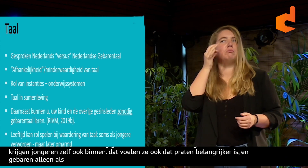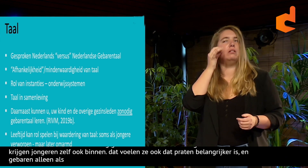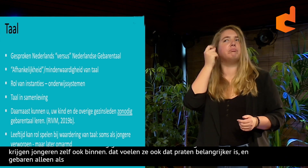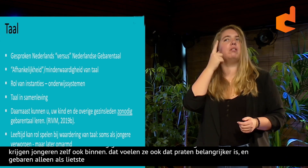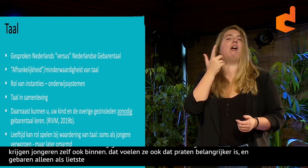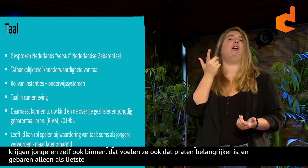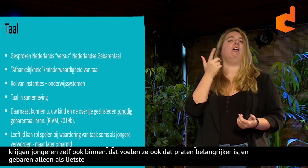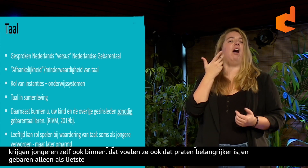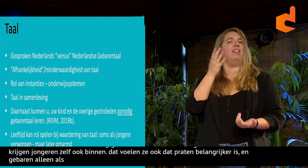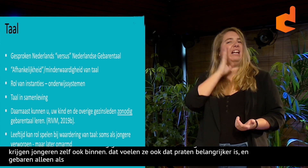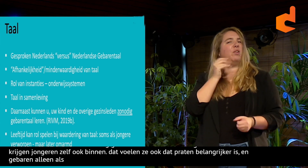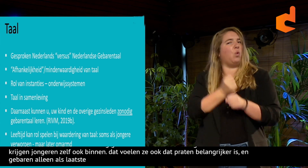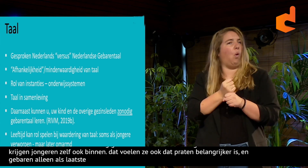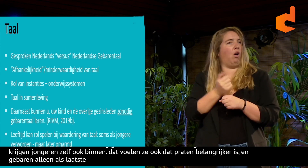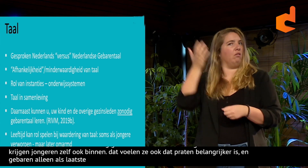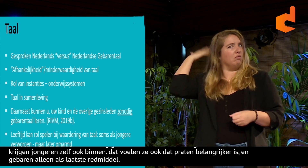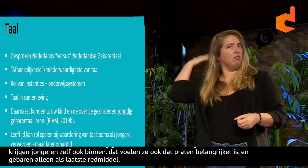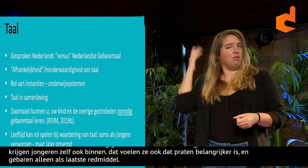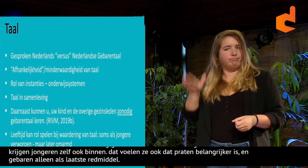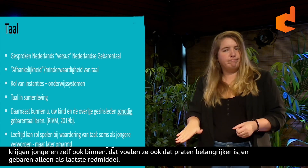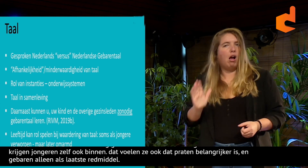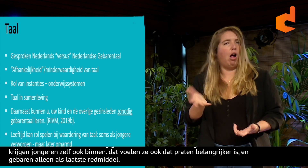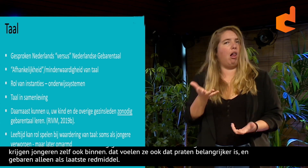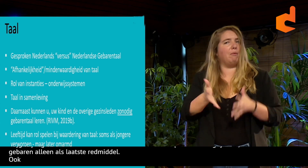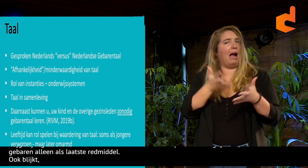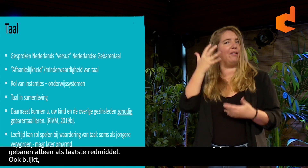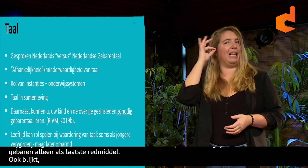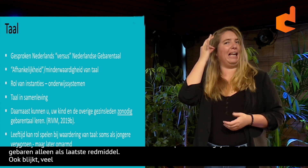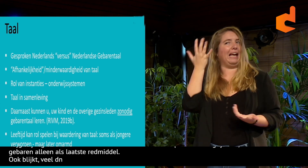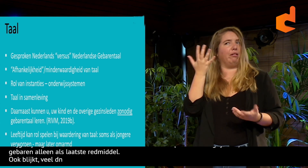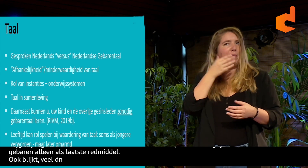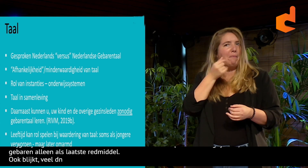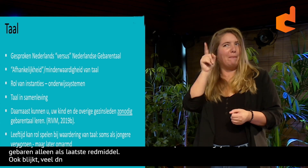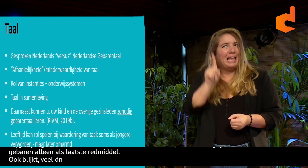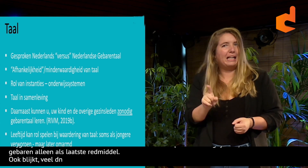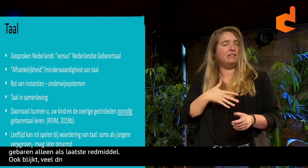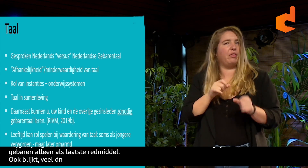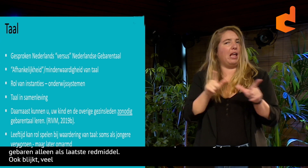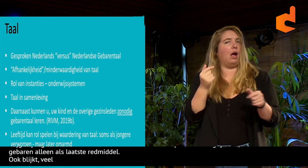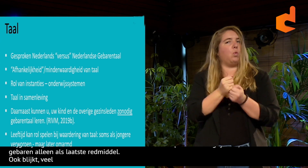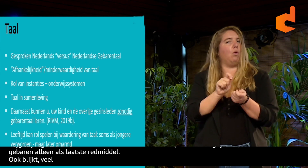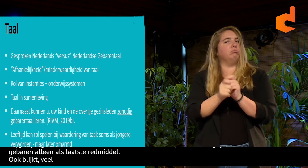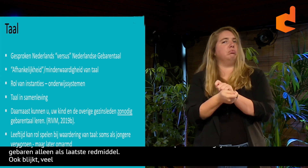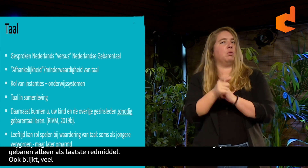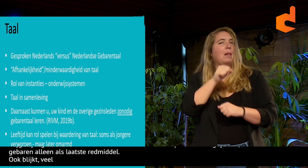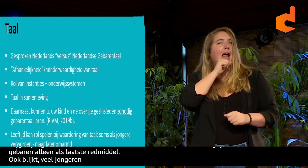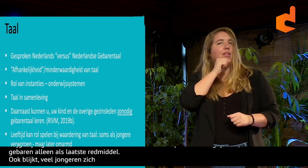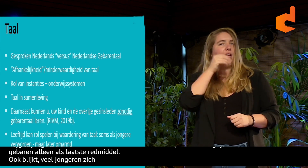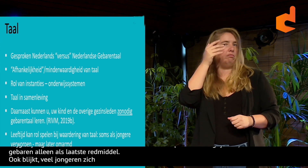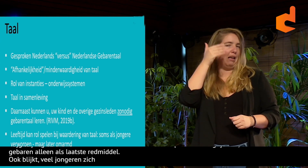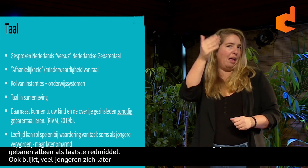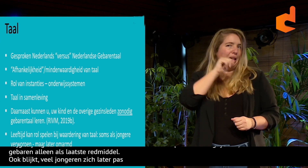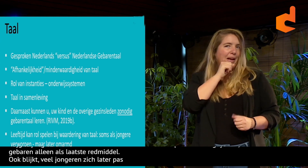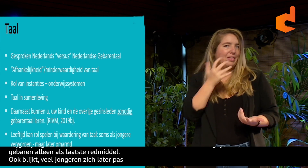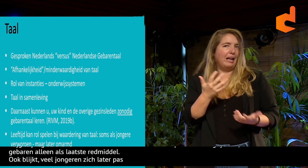En ook blijkt... Veel jongeren dat ze pas op latere leeftijd zich pas bewust werden... dat ze eigenlijk